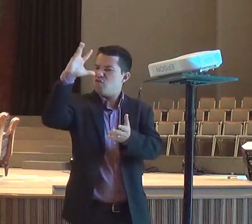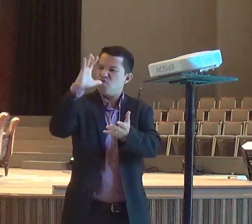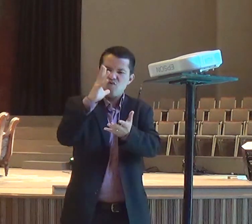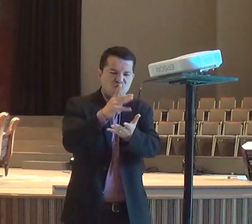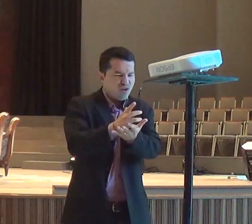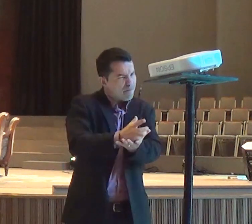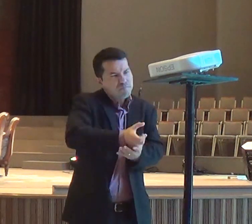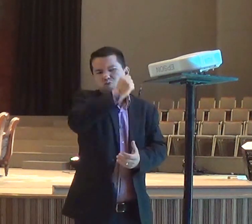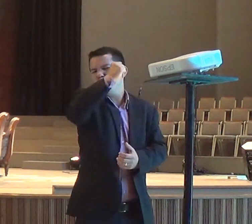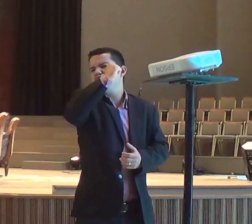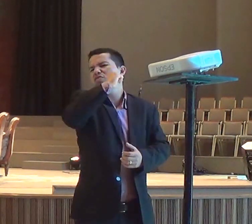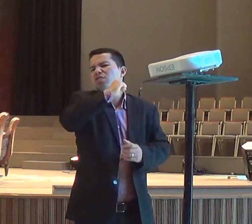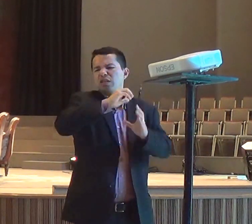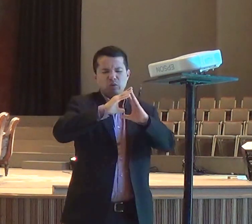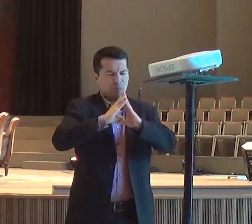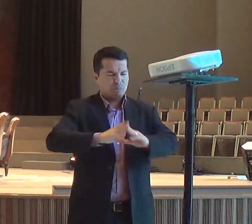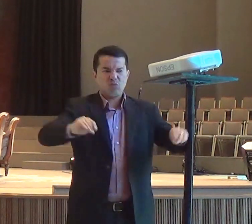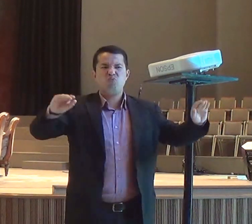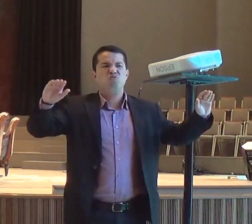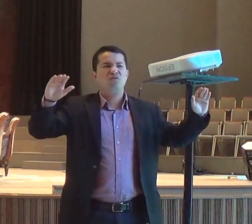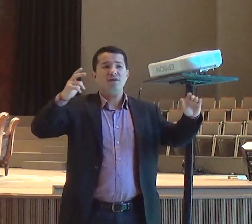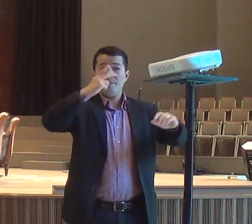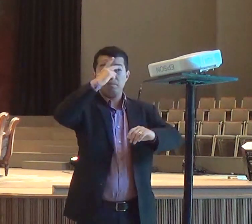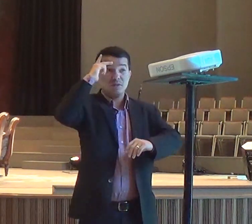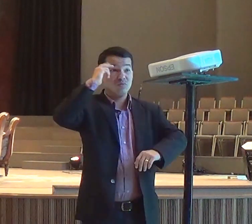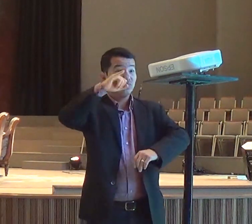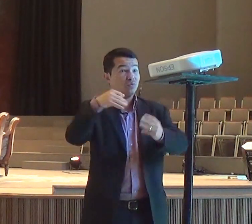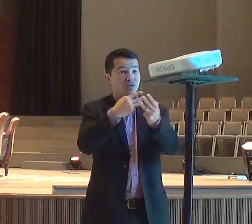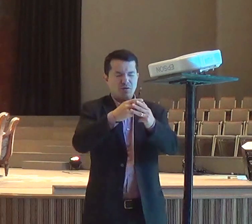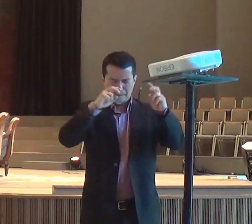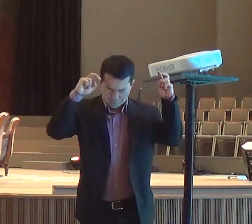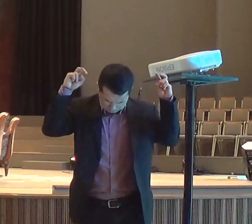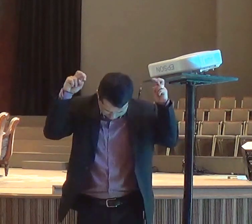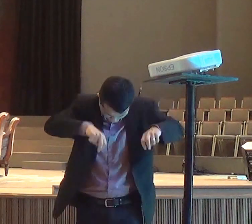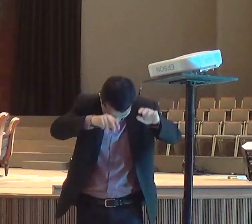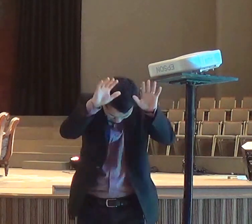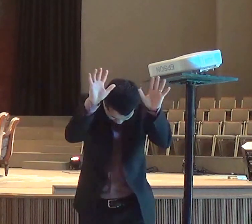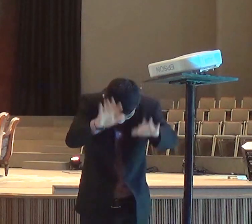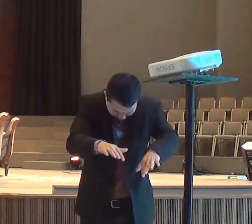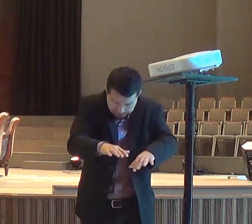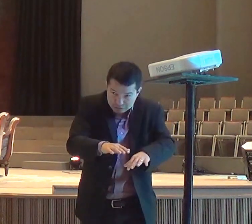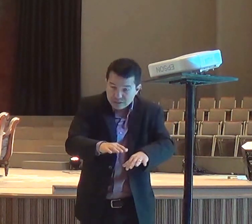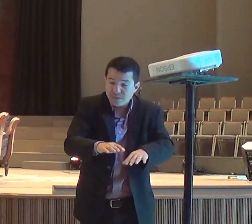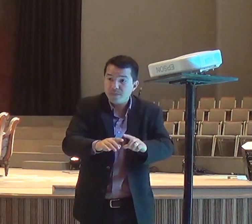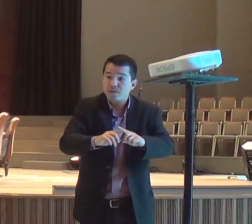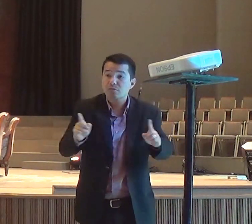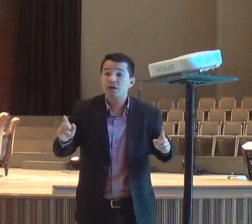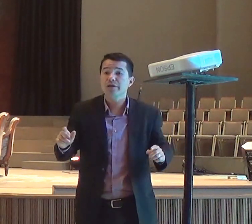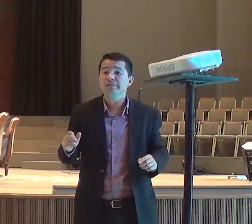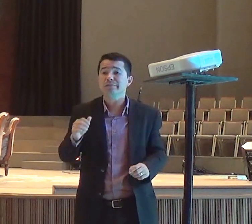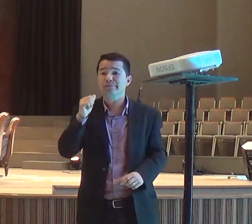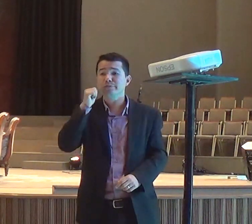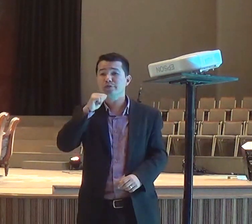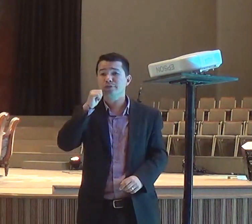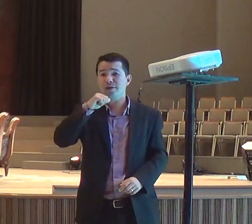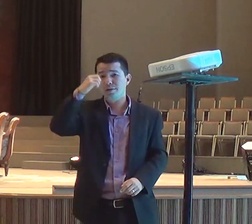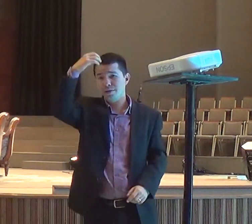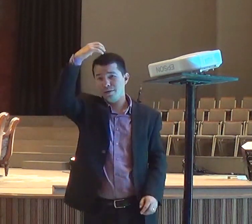nem com a coisa, que eu achei, que era o excepcional, que o senhor fez, não adiantou nada, esse povo, não se